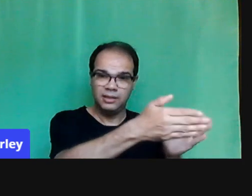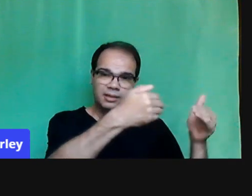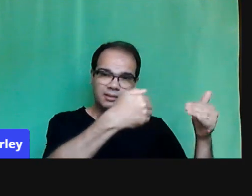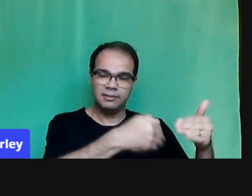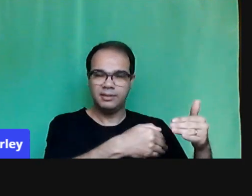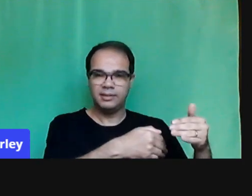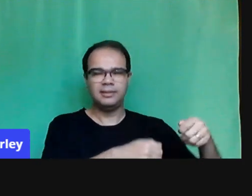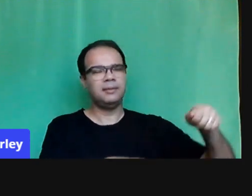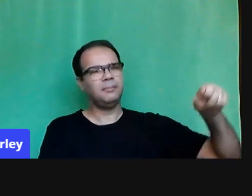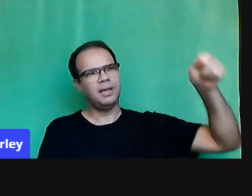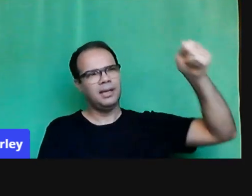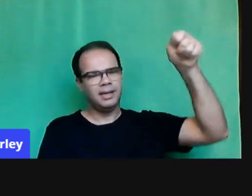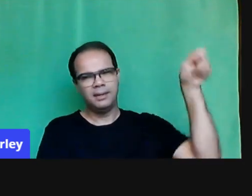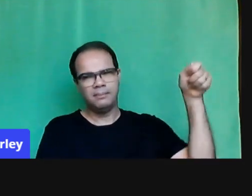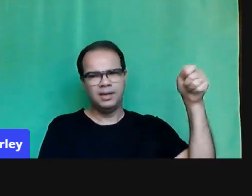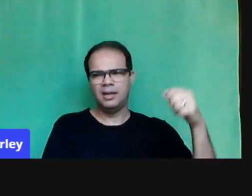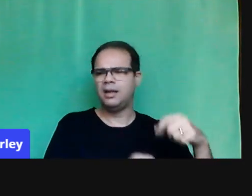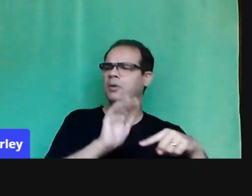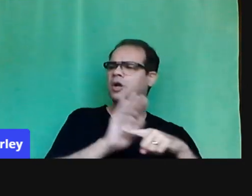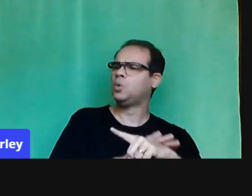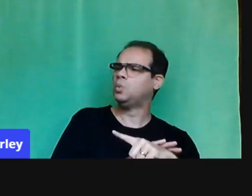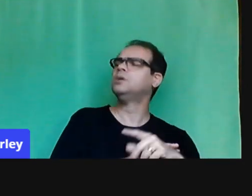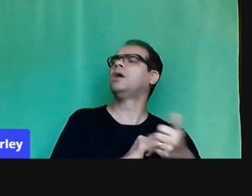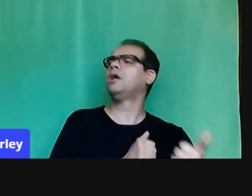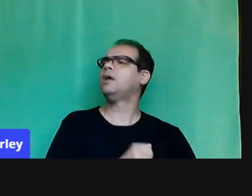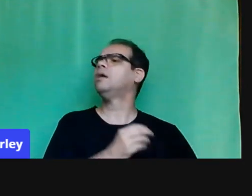né? Aquele universo de sala de aula ali presente.